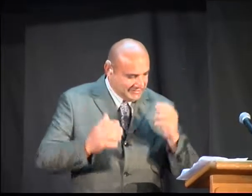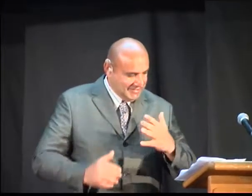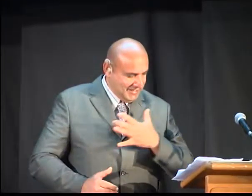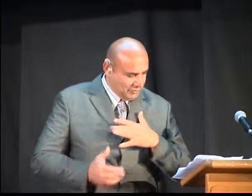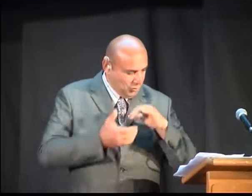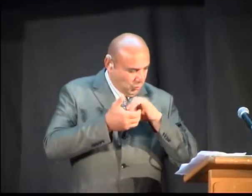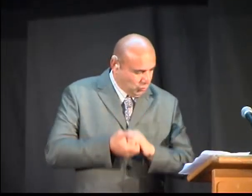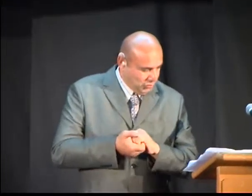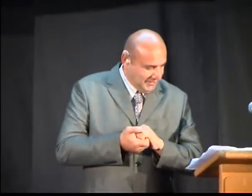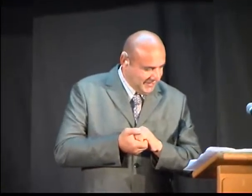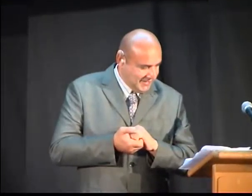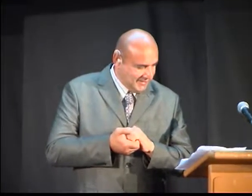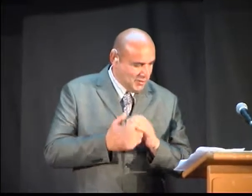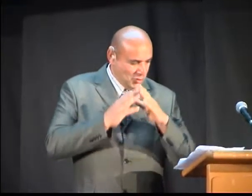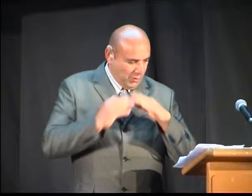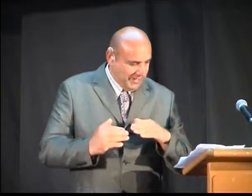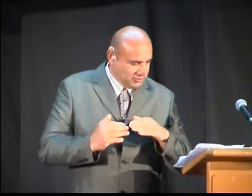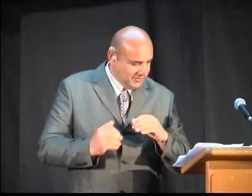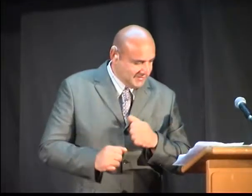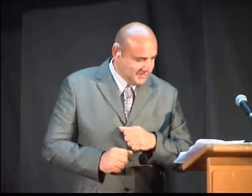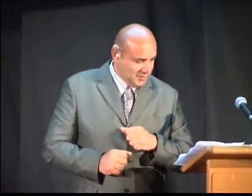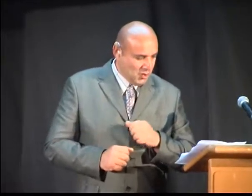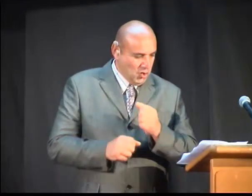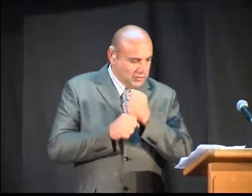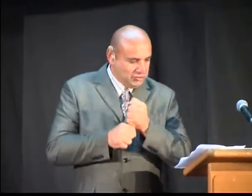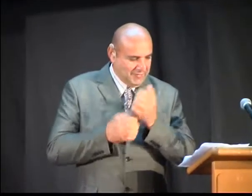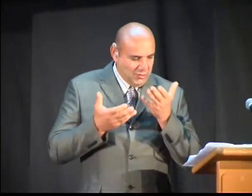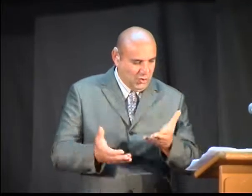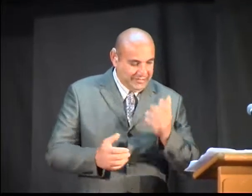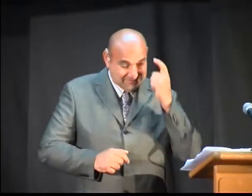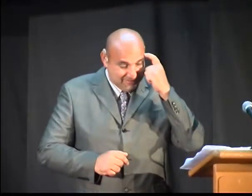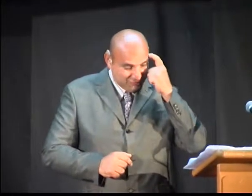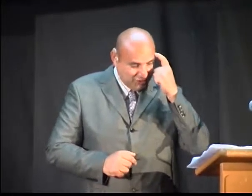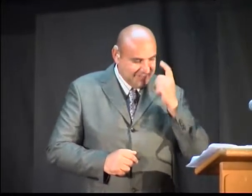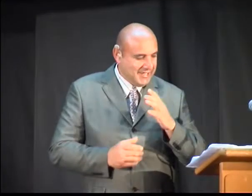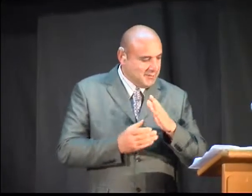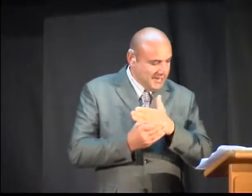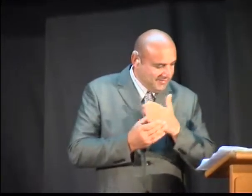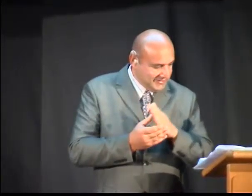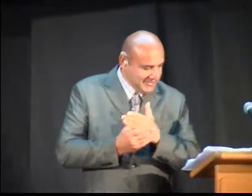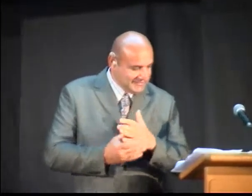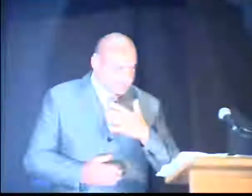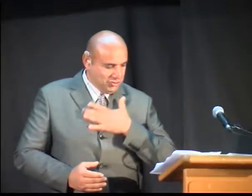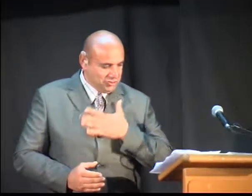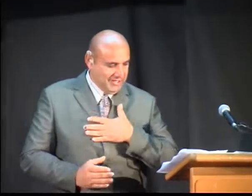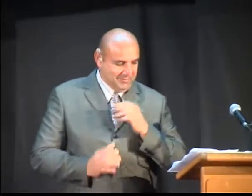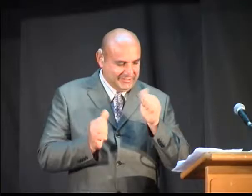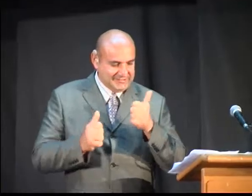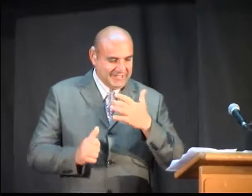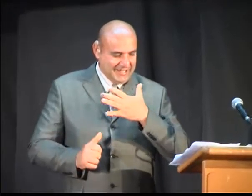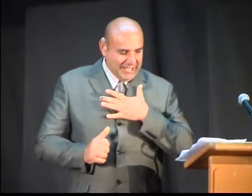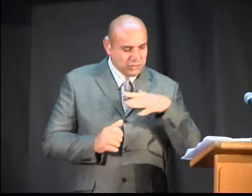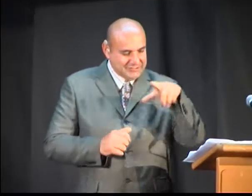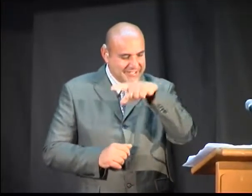gluvi imaju ista prava poput ostalih u pogledu uživanja ljudskih prava. Međunarodna nedelja gluvih je tako širenje svesti o snazi